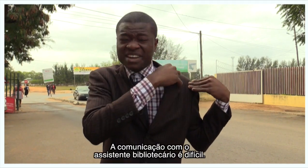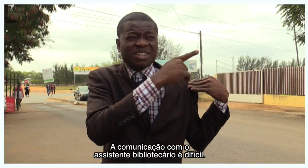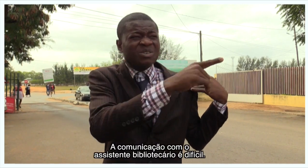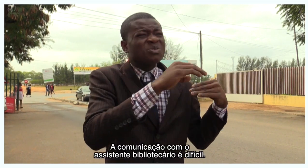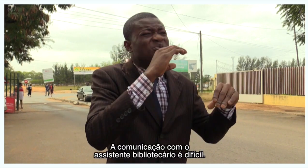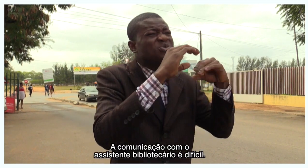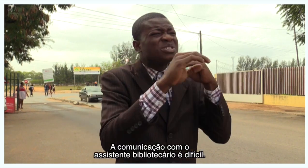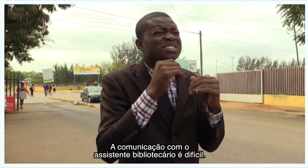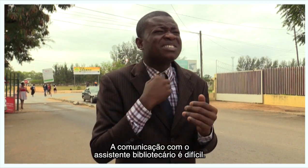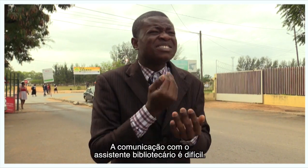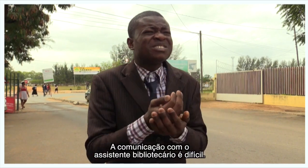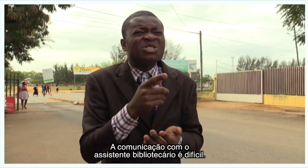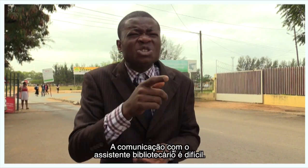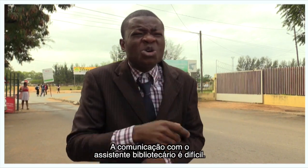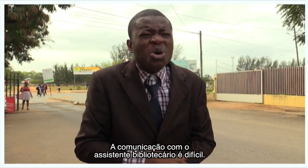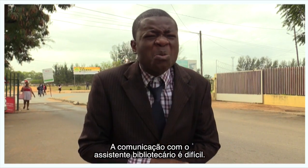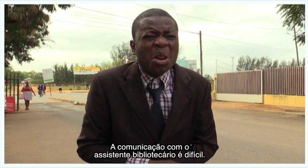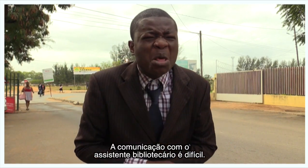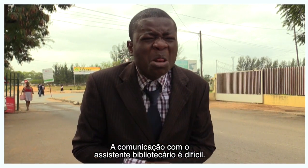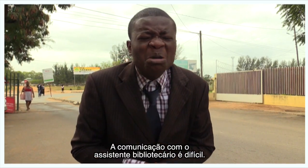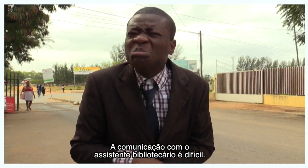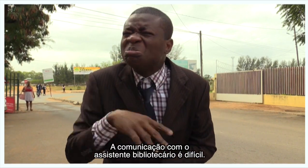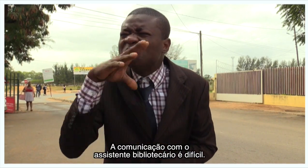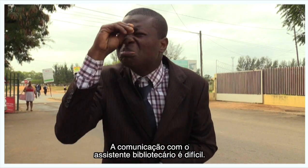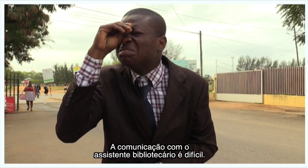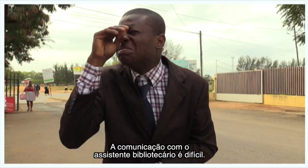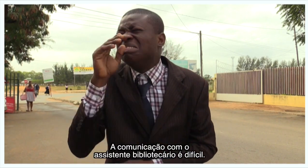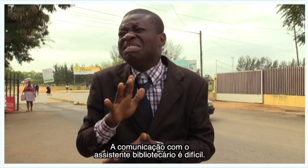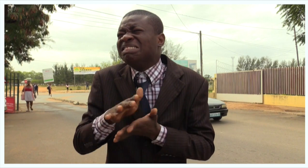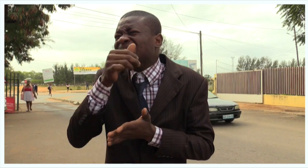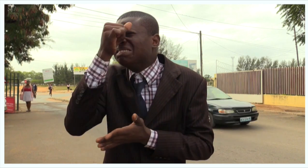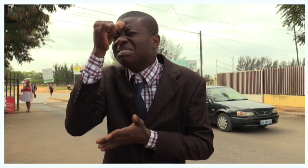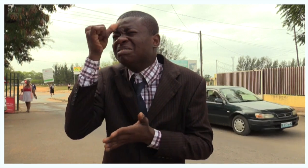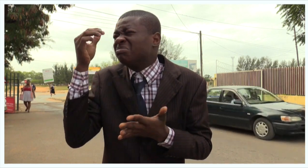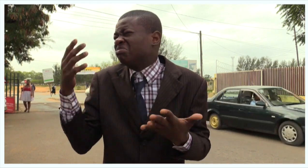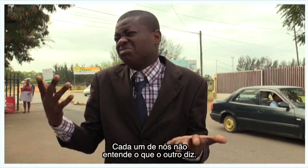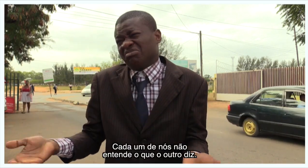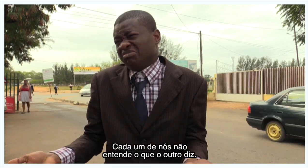A comunicação com o assistente bibliotecário é difícil.